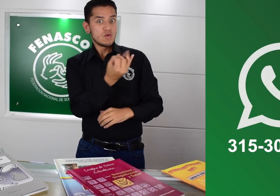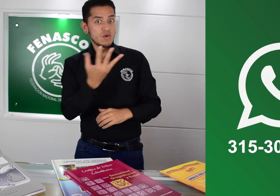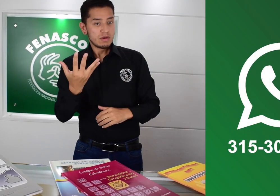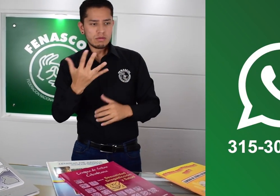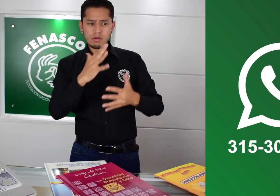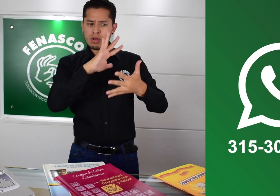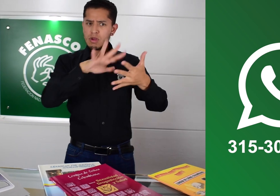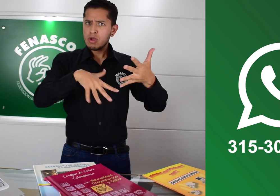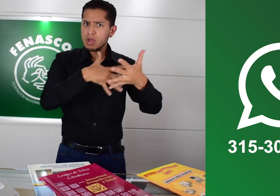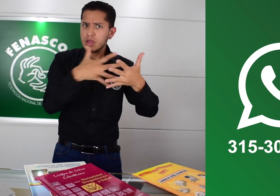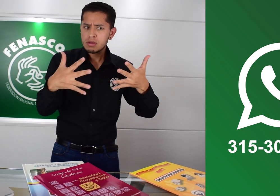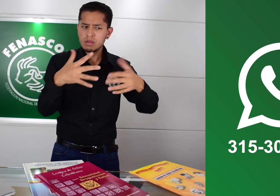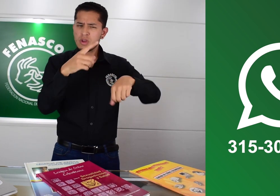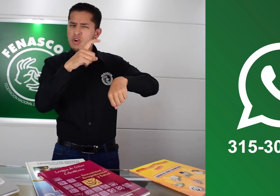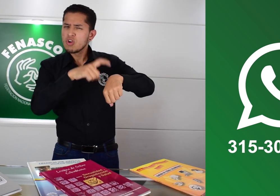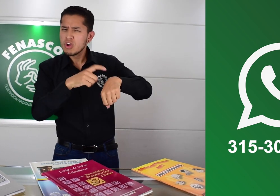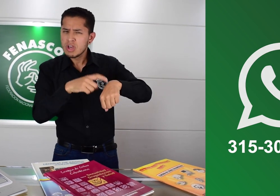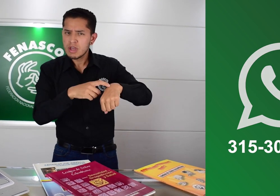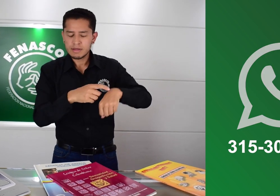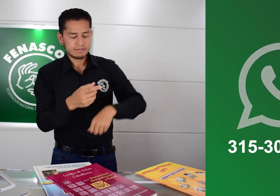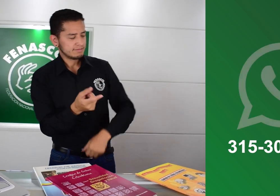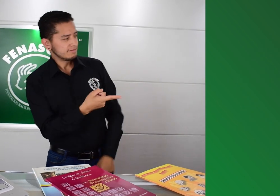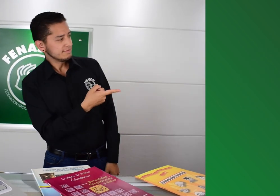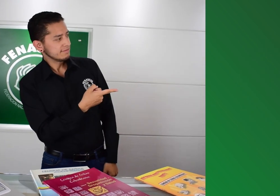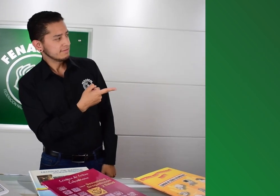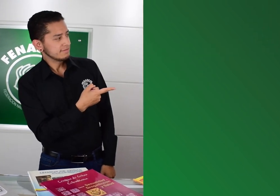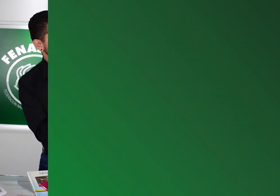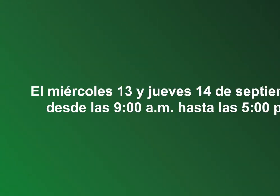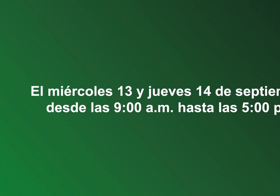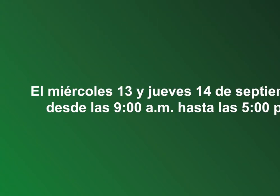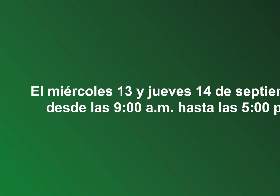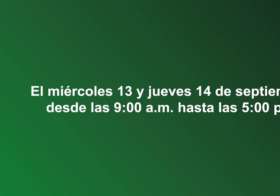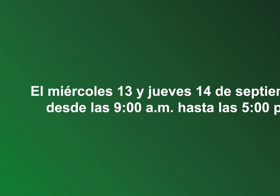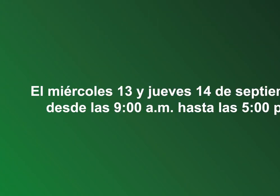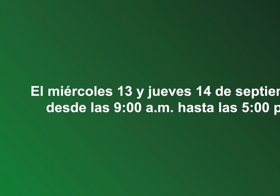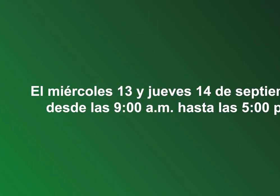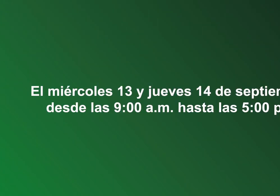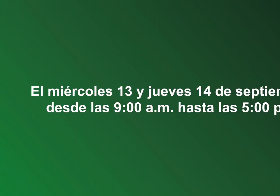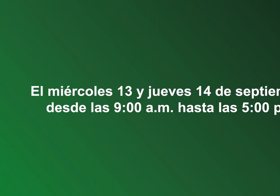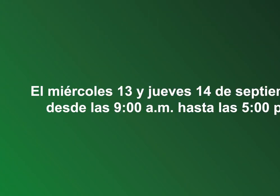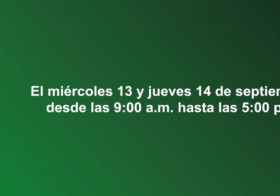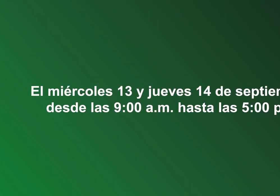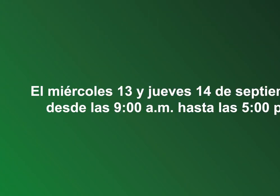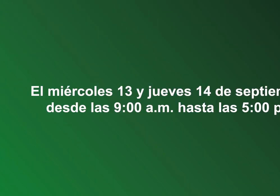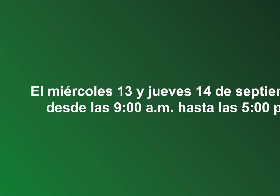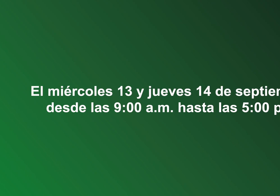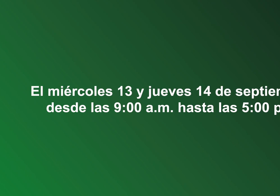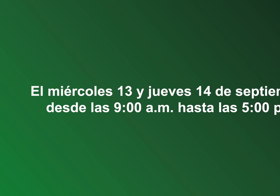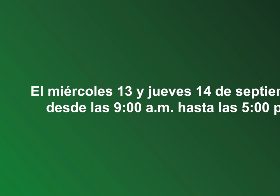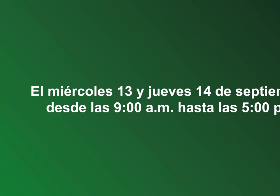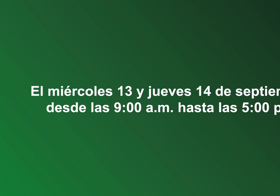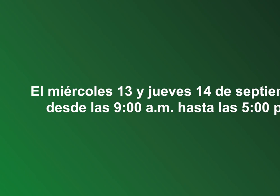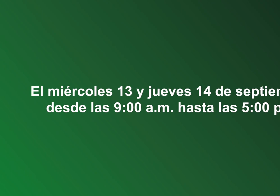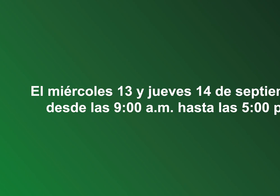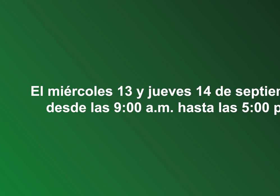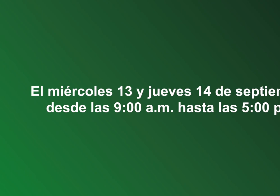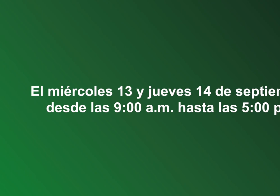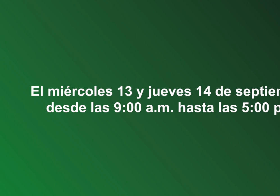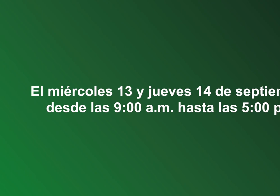Pueden comunicarse al número de WhatsApp. Las fechas y horas de atención son miércoles 13 y jueves 14 de septiembre desde